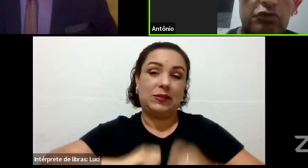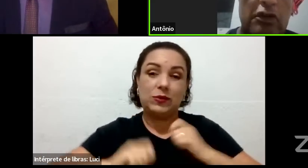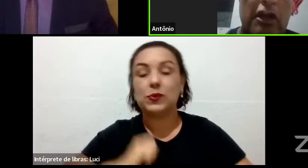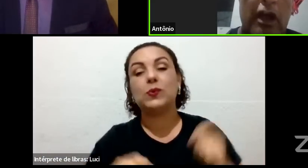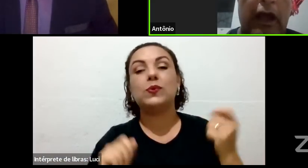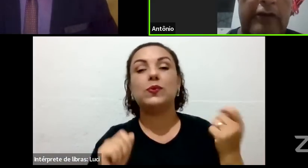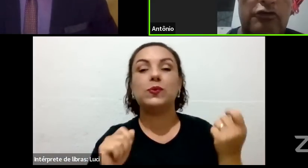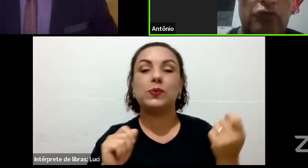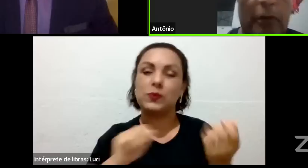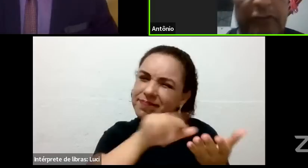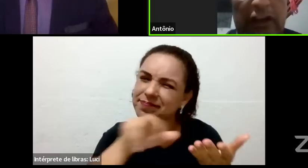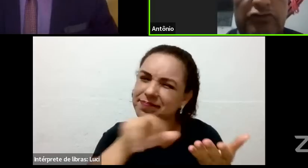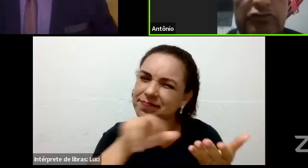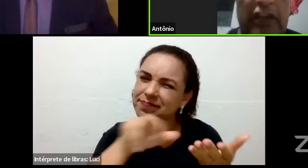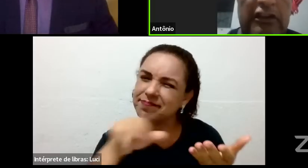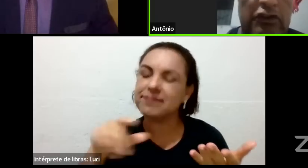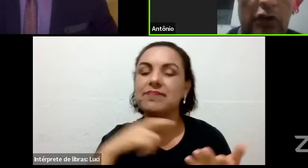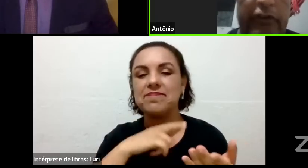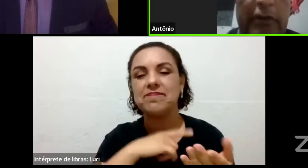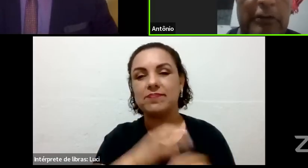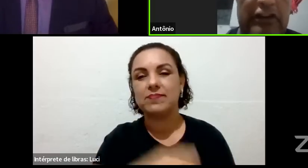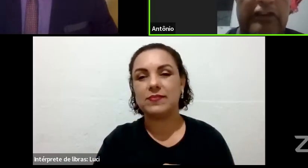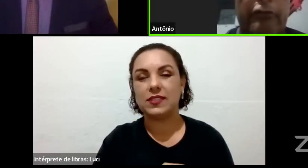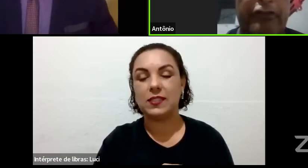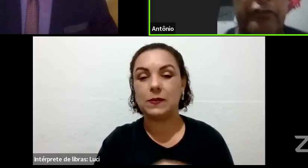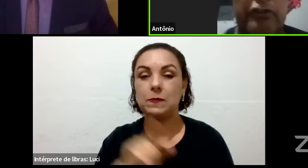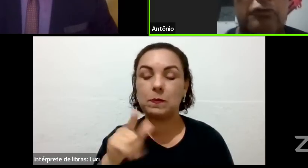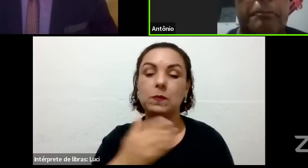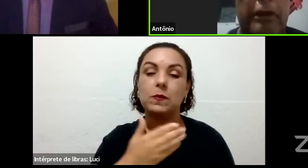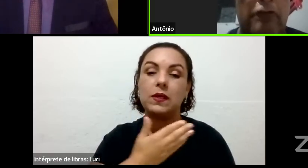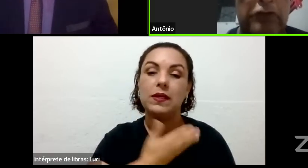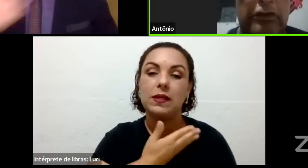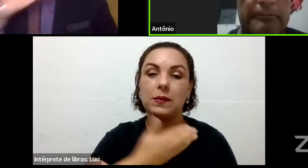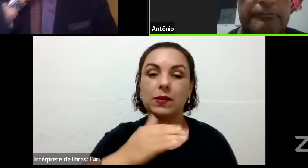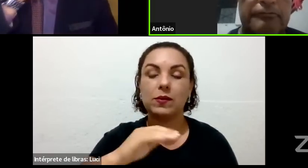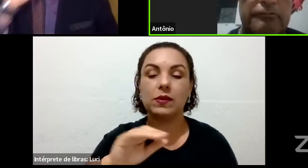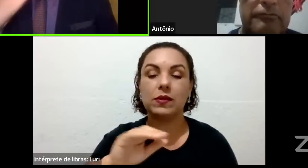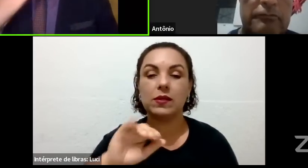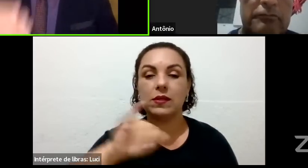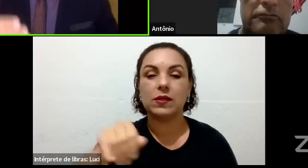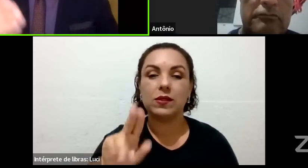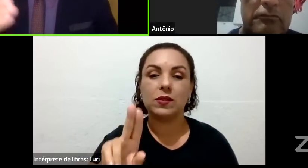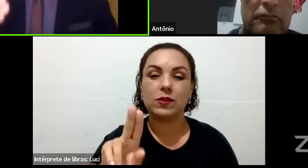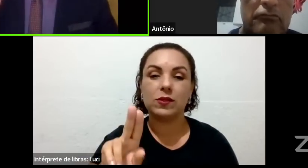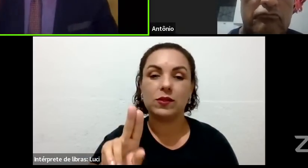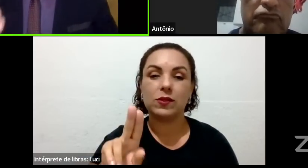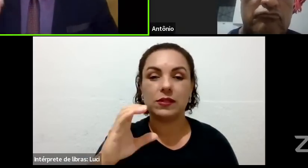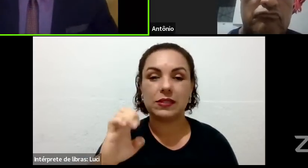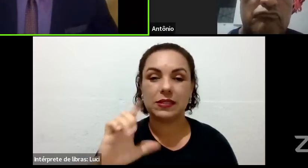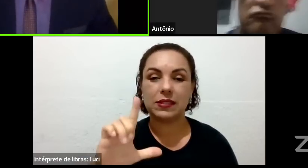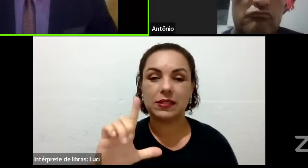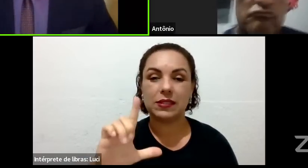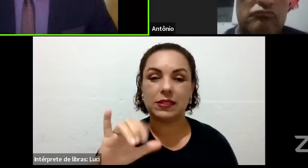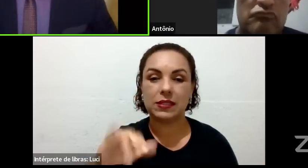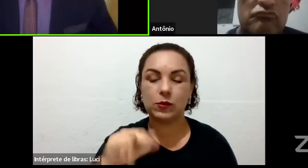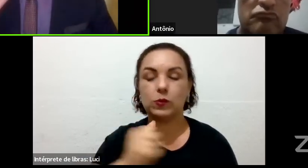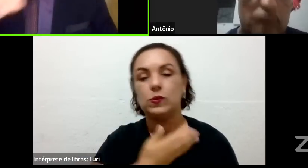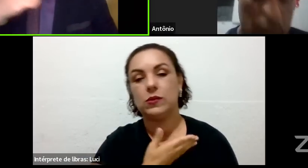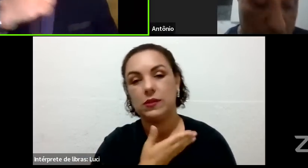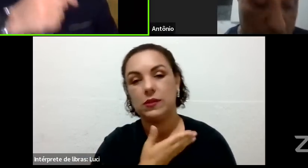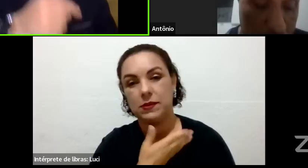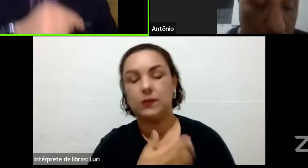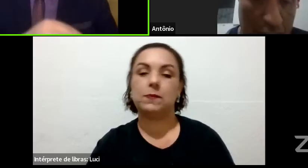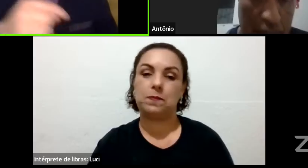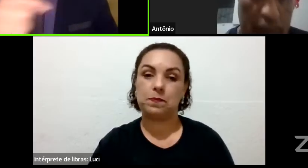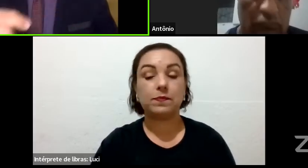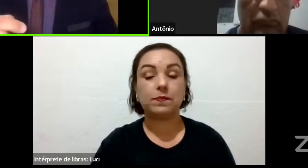tudo, aí o nome dele é Juscelino, nós somos aqui de São Francisco do Piauí. Então, se o senhor tivesse aceitado desde a